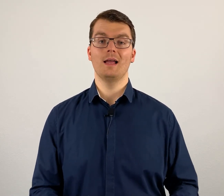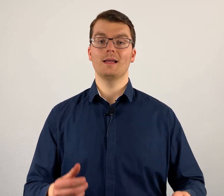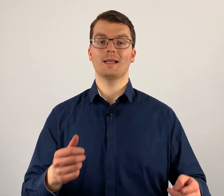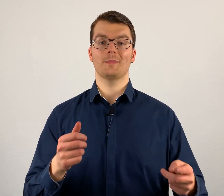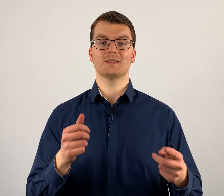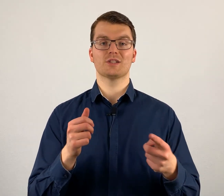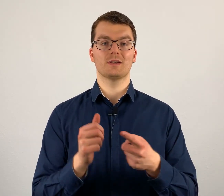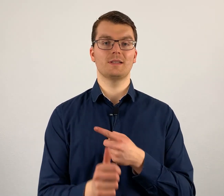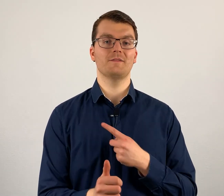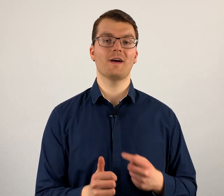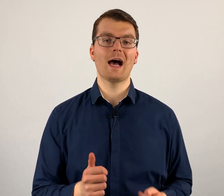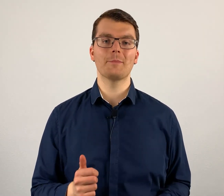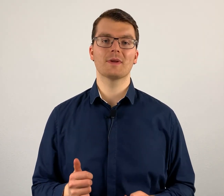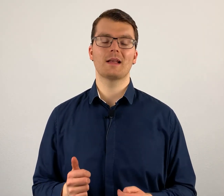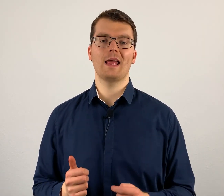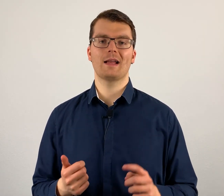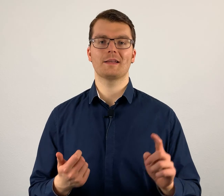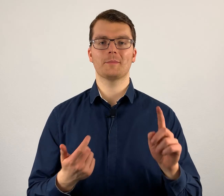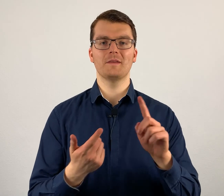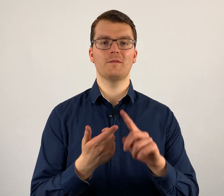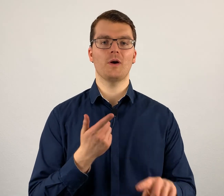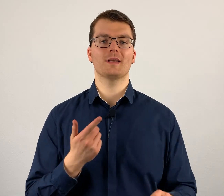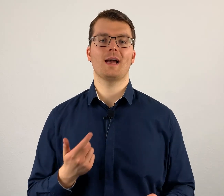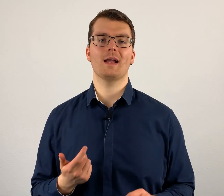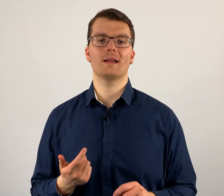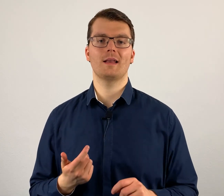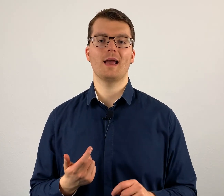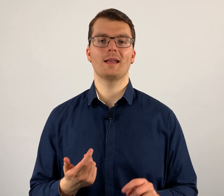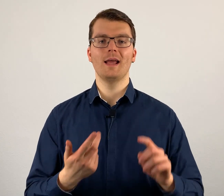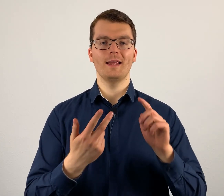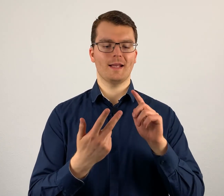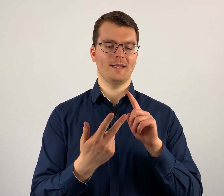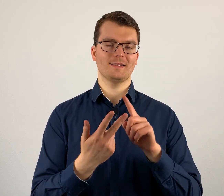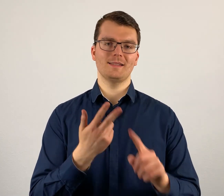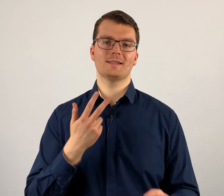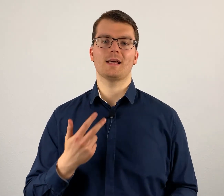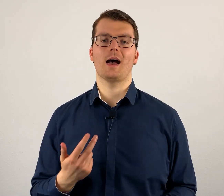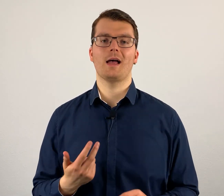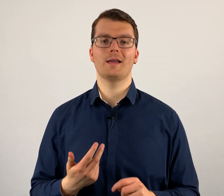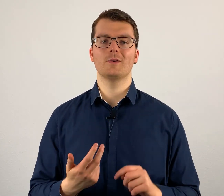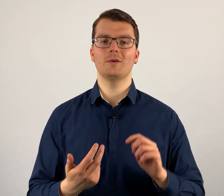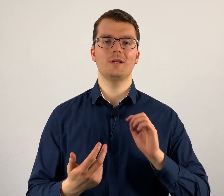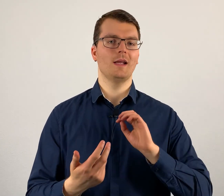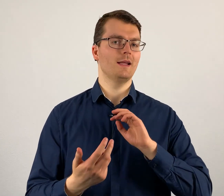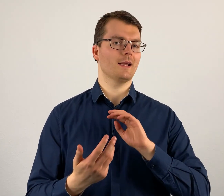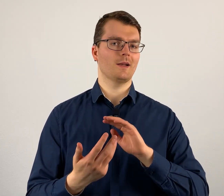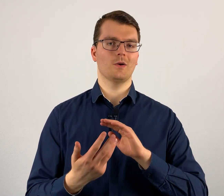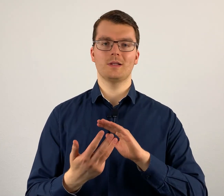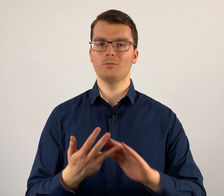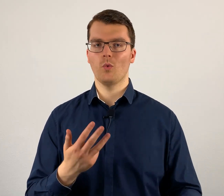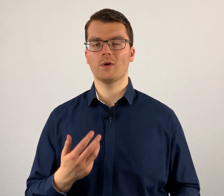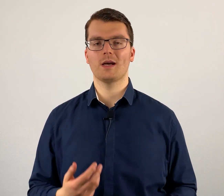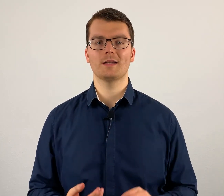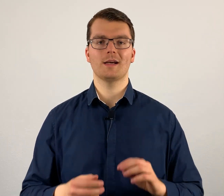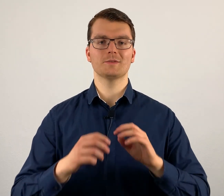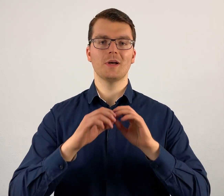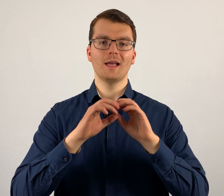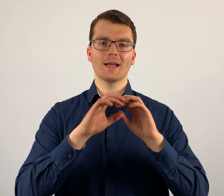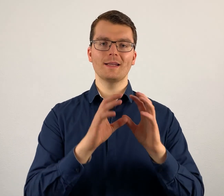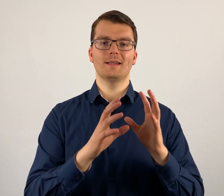ich habe jetzt schon die Farben gelernt, ich habe die Wochentage gelernt, ich kann jetzt die Zahlen und ich kann noch die Monate. Also richtig